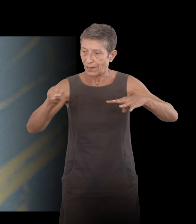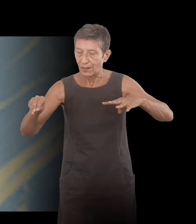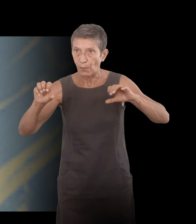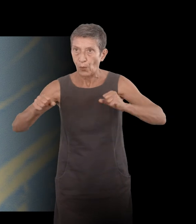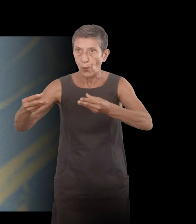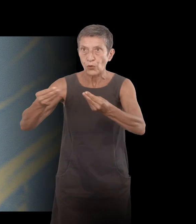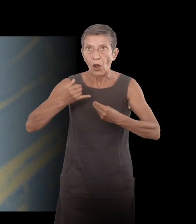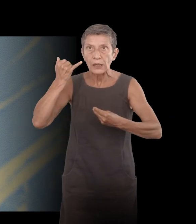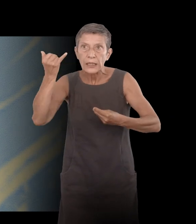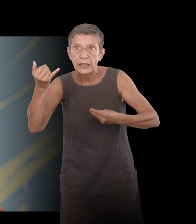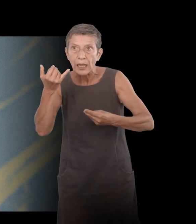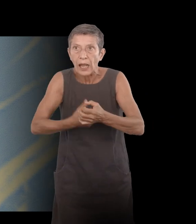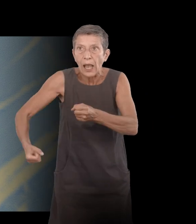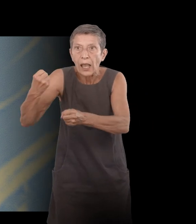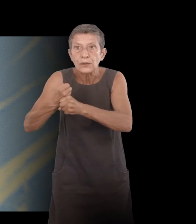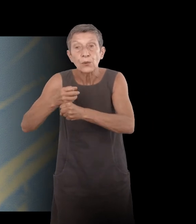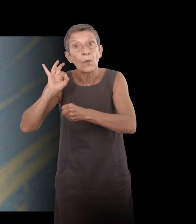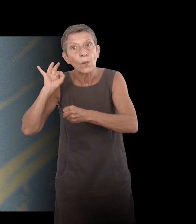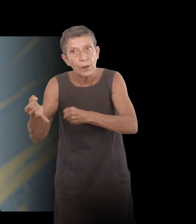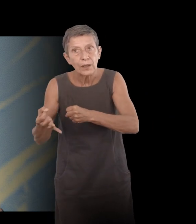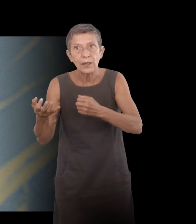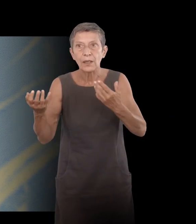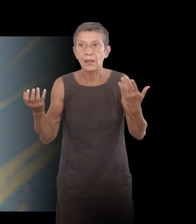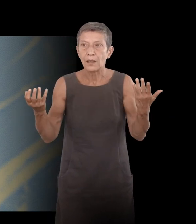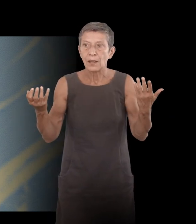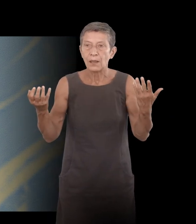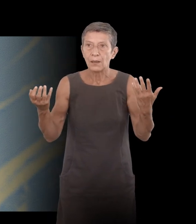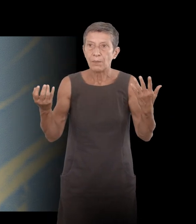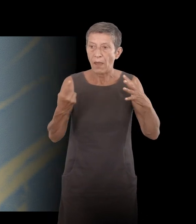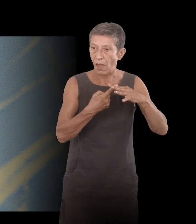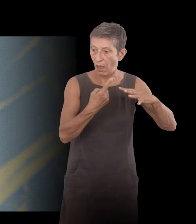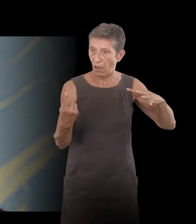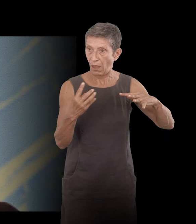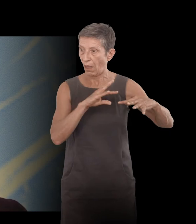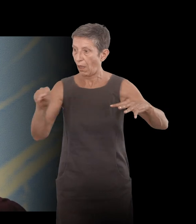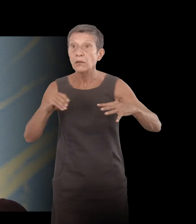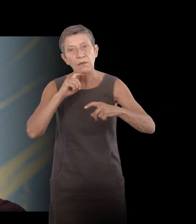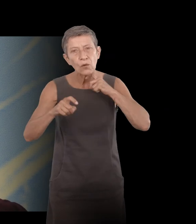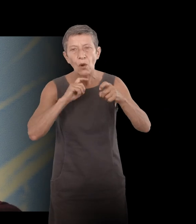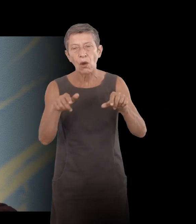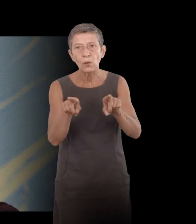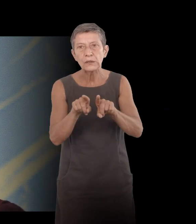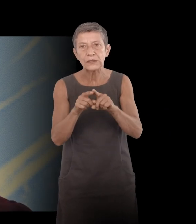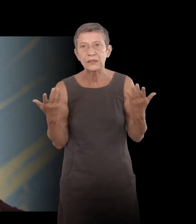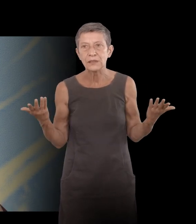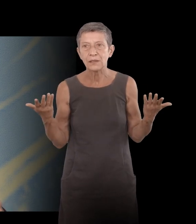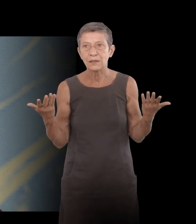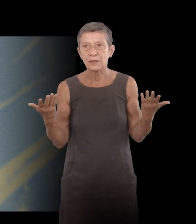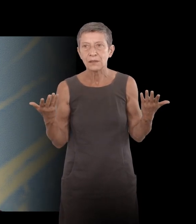beaucoup de cette violence de la marginalisation et de cet effort douloureux qu'on fait pour revenir le plus